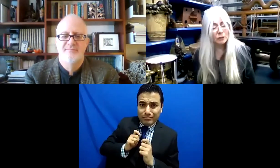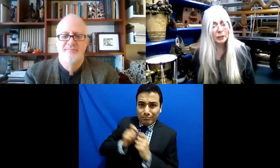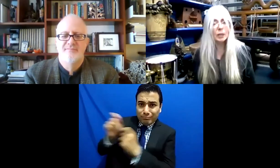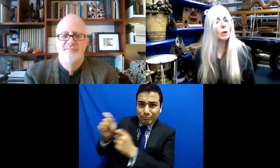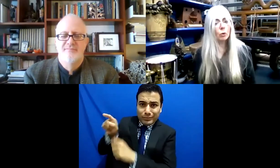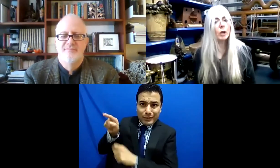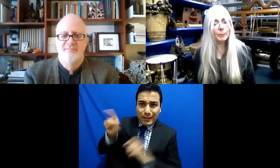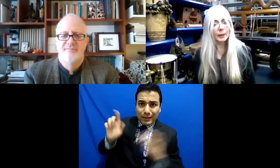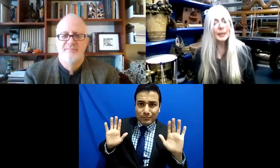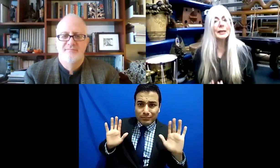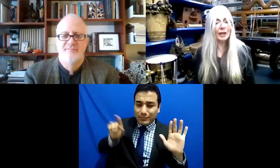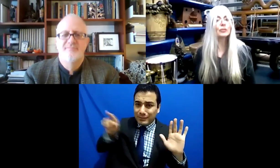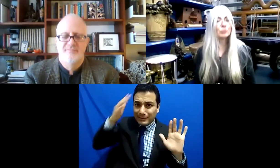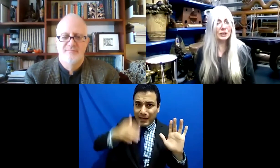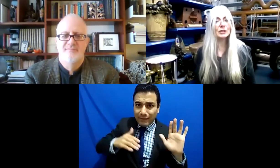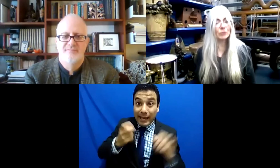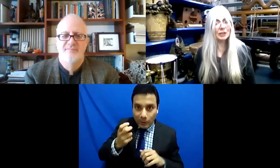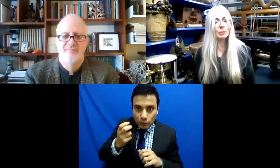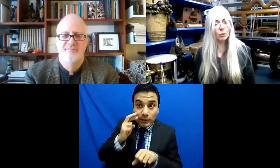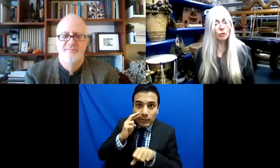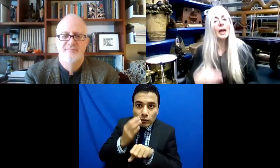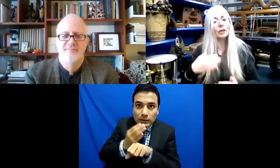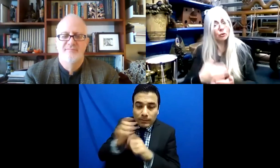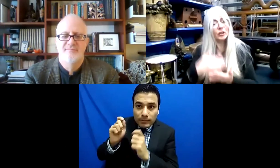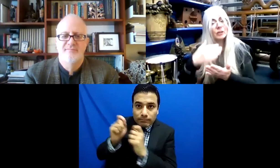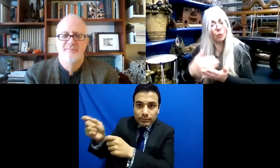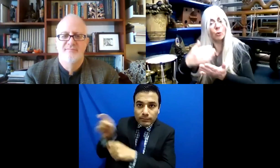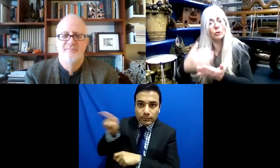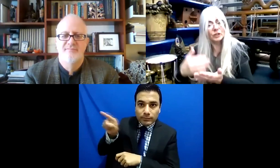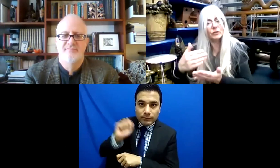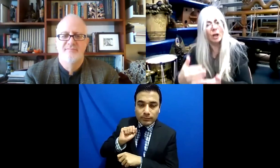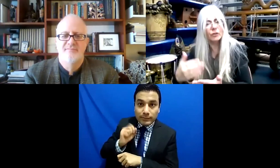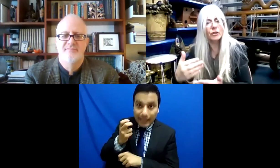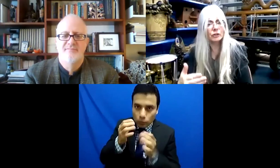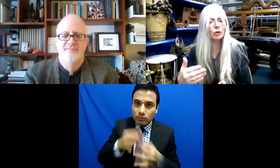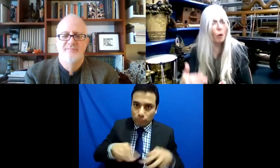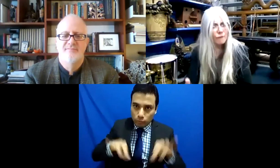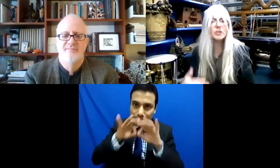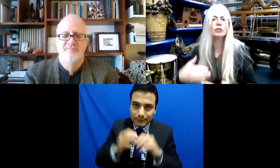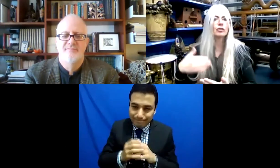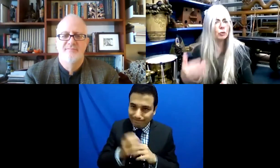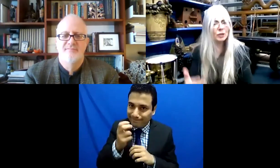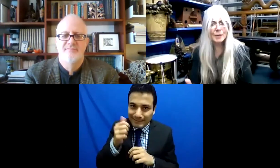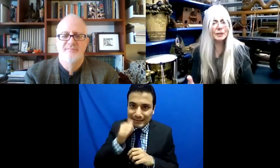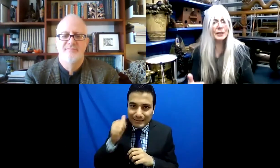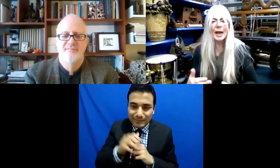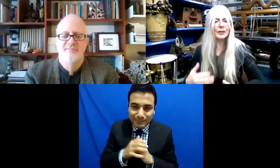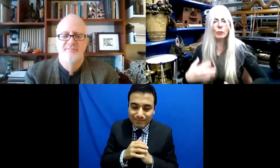Y allí entra la responsabilidad y eso es importante, claro. Pero todos estos